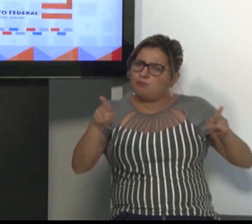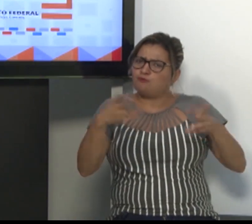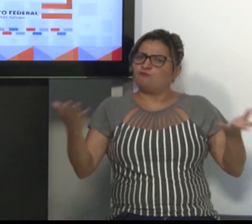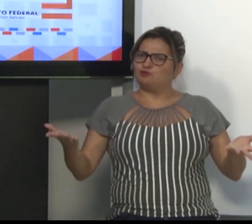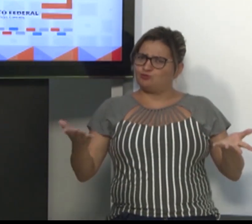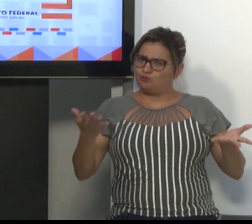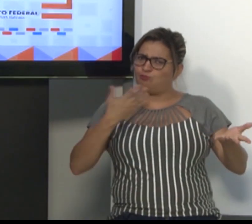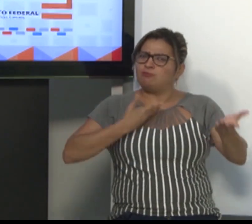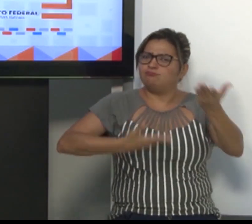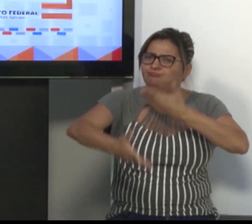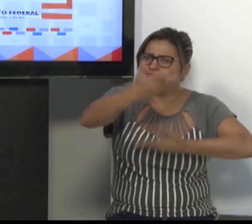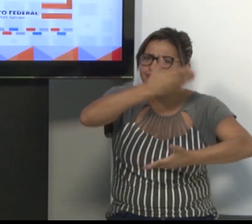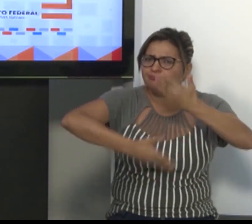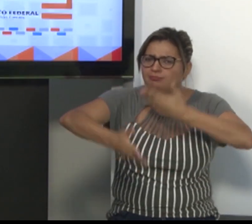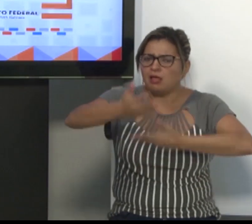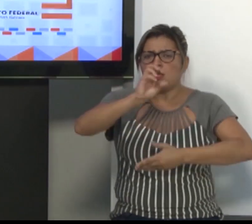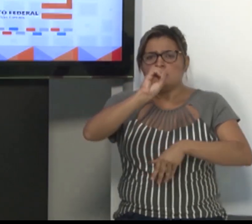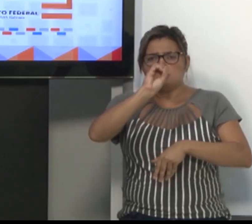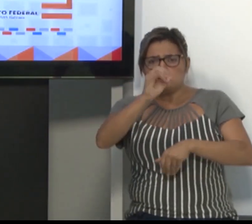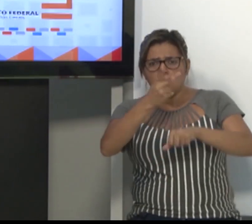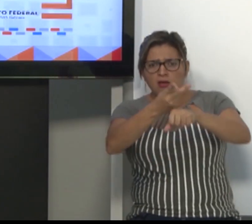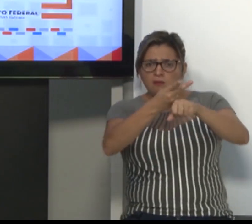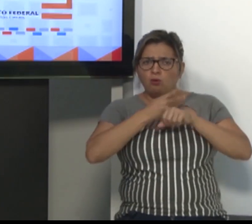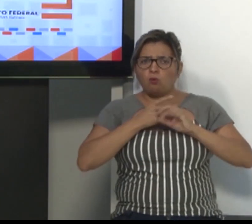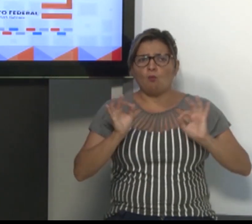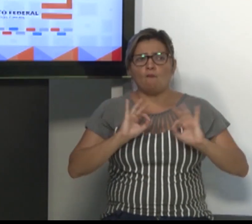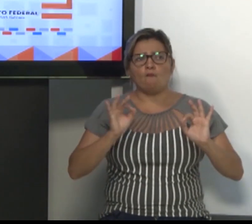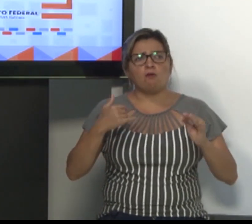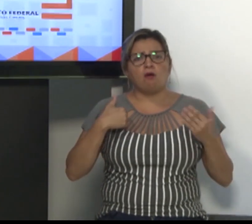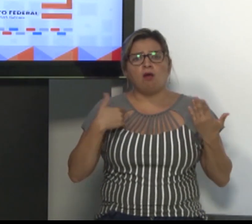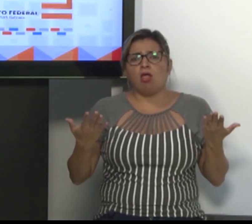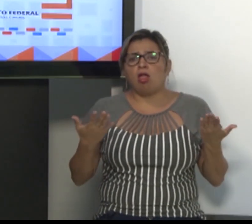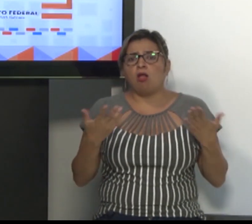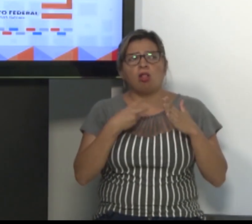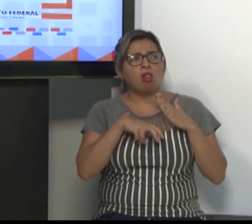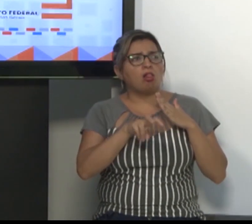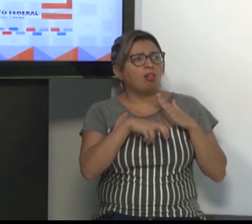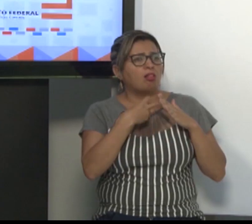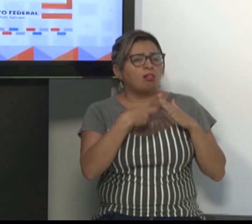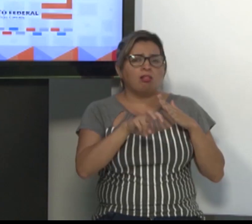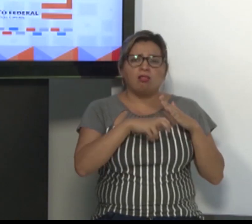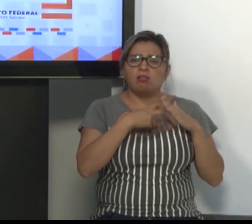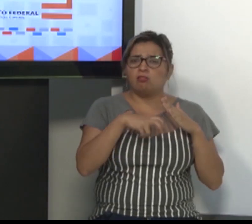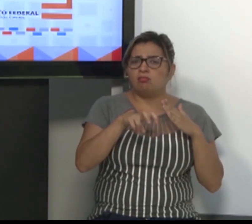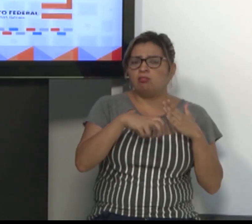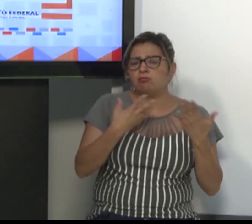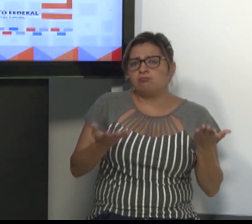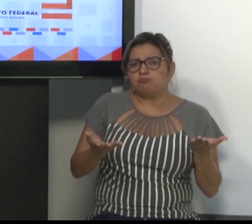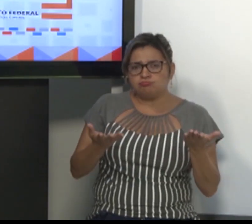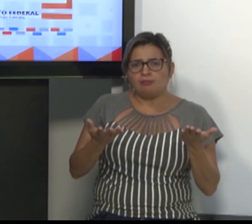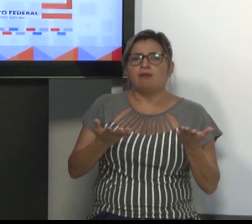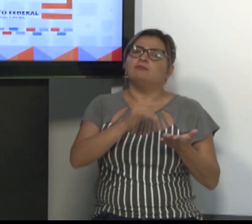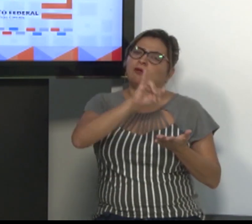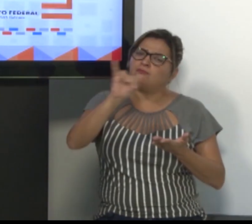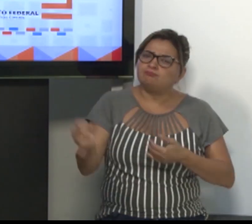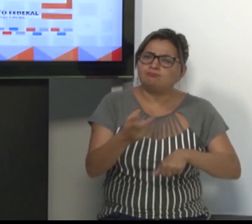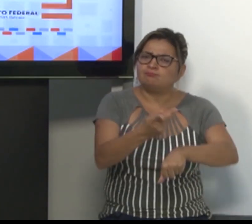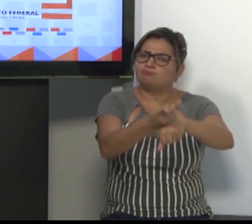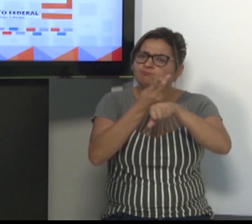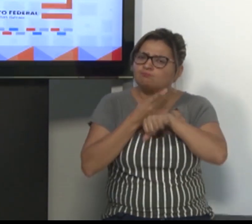procurar o tutor e também o professor? O aluno, ele precisa ter essa interação com o professor e o